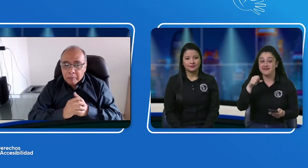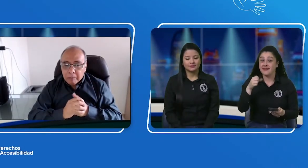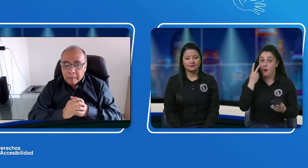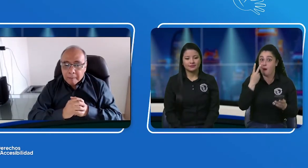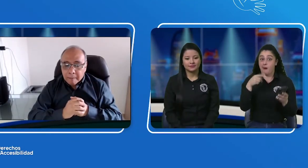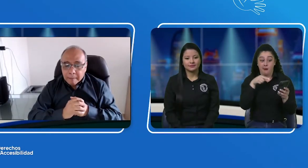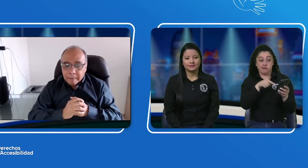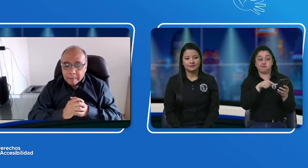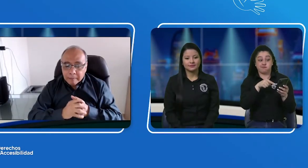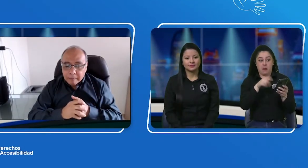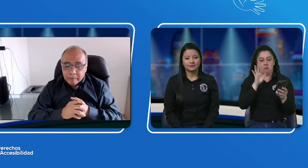Claro que sí.